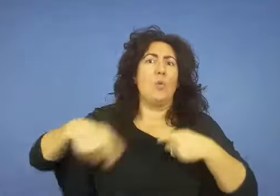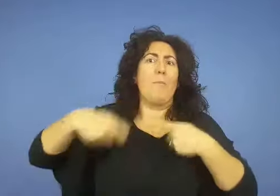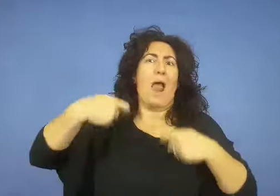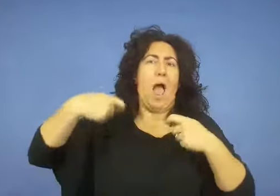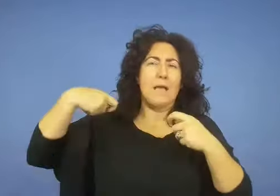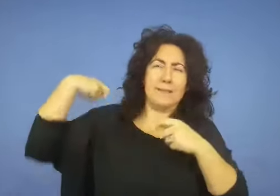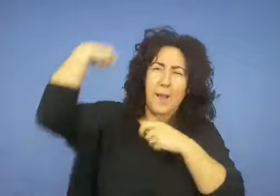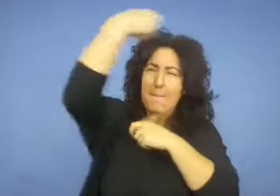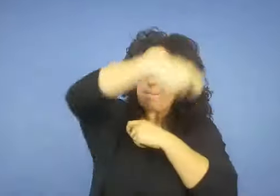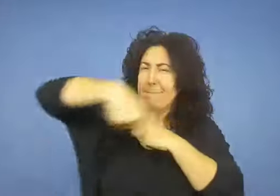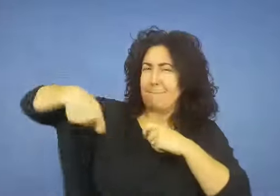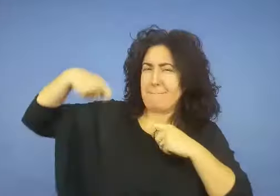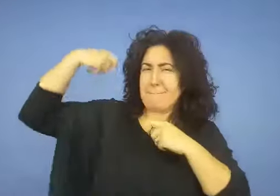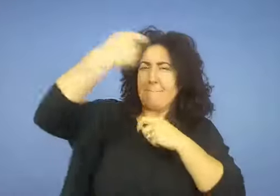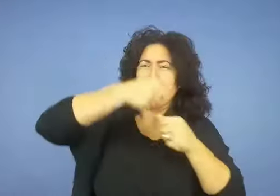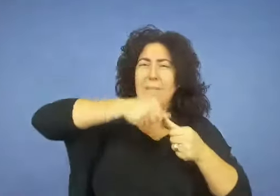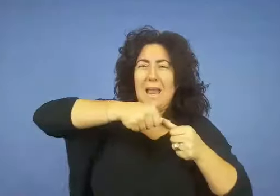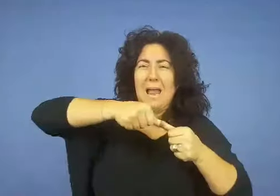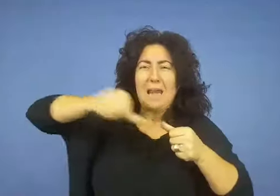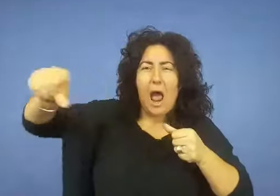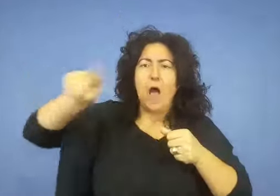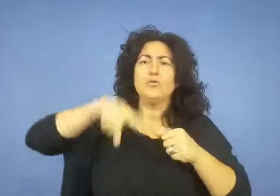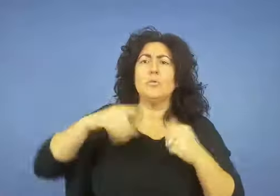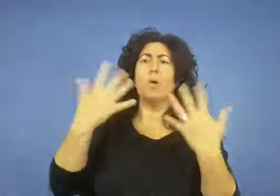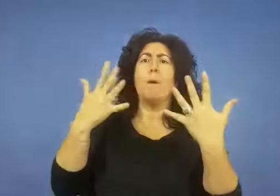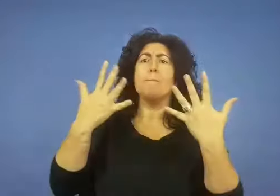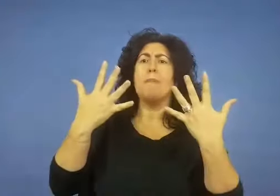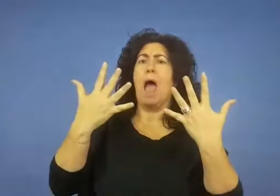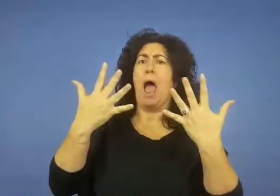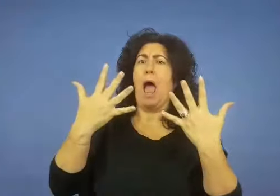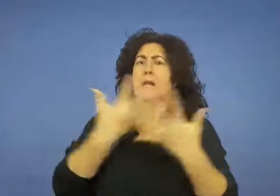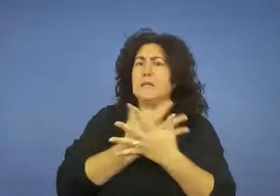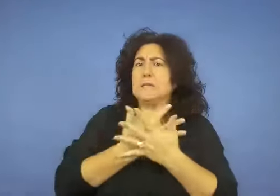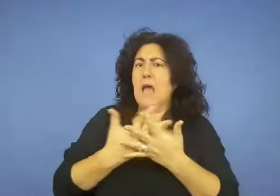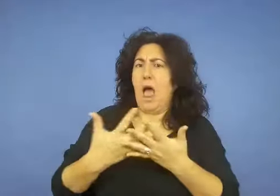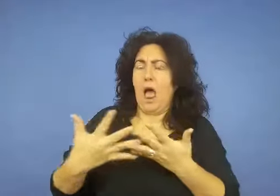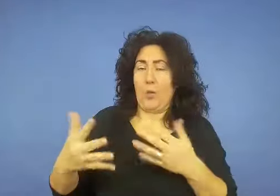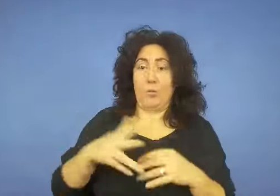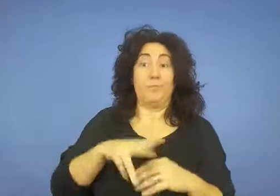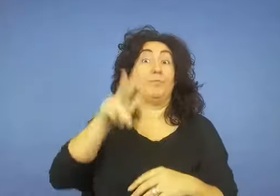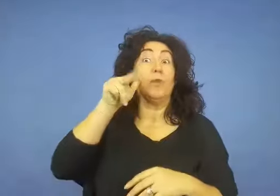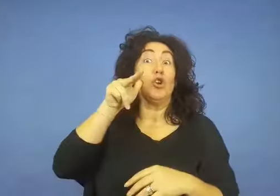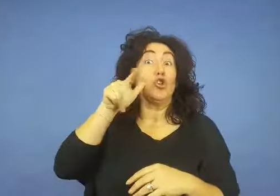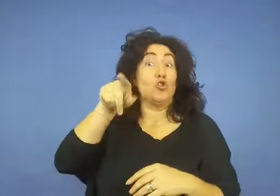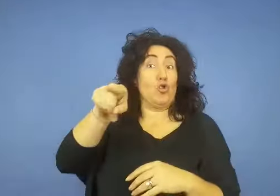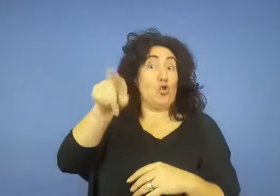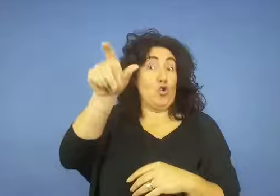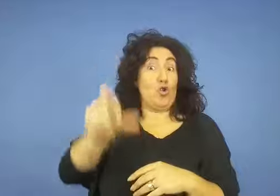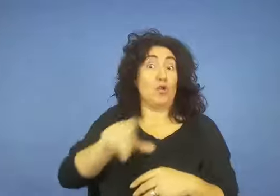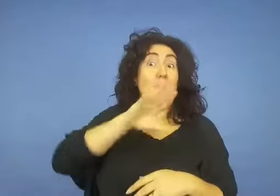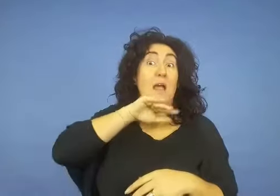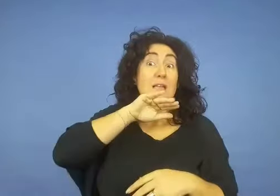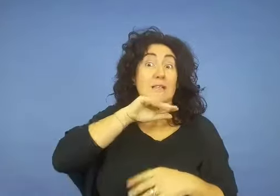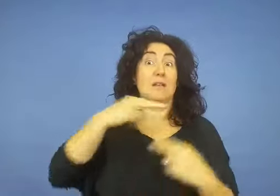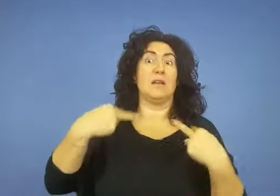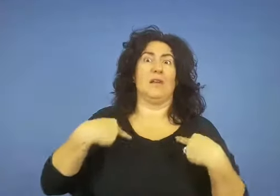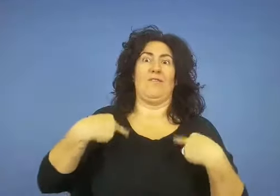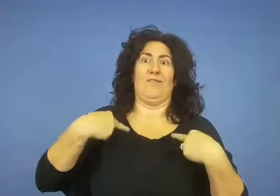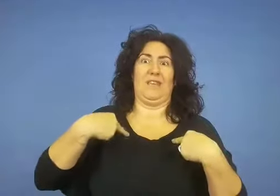e le mani sporche di sangue. L'anziana viveva in questa villetta, schiera, alese, il quartiere di